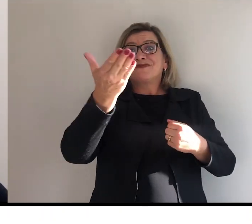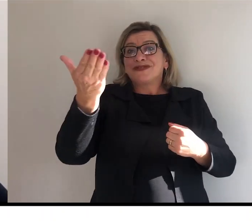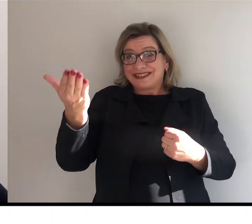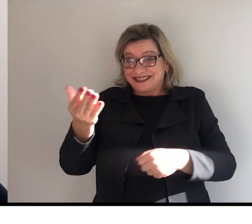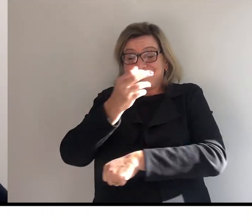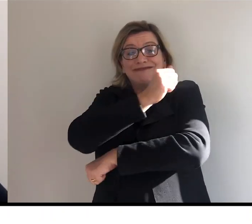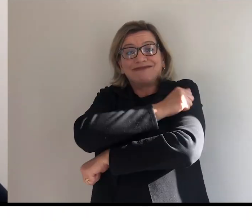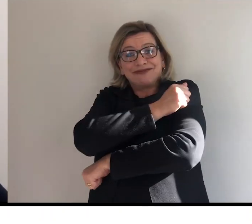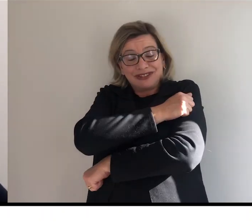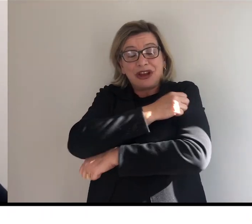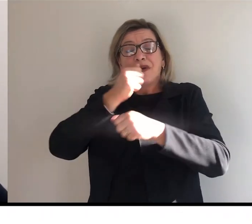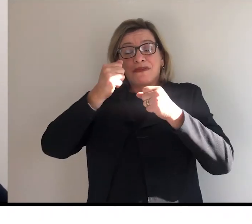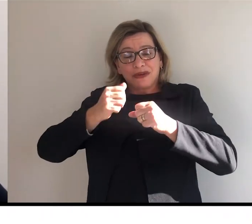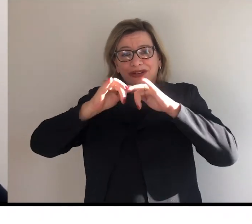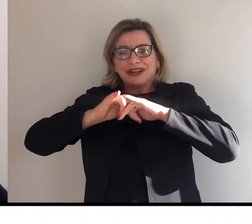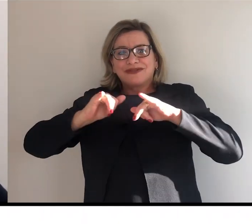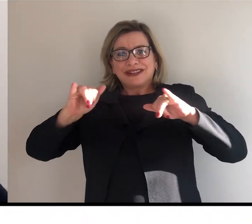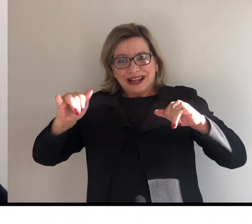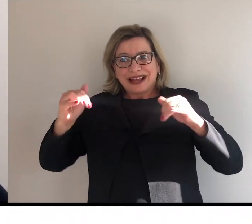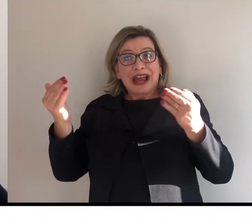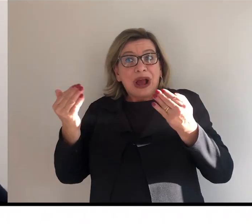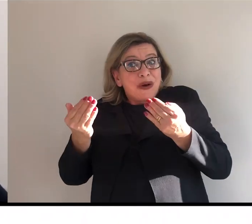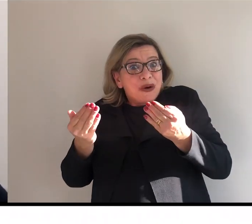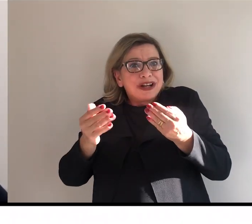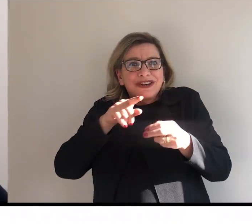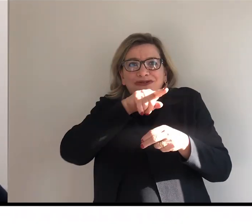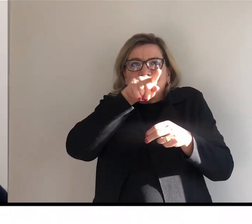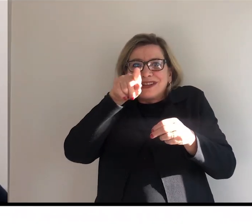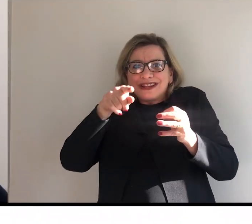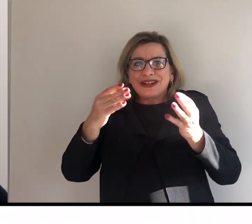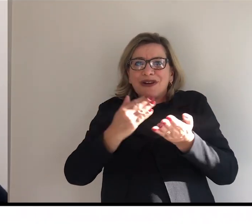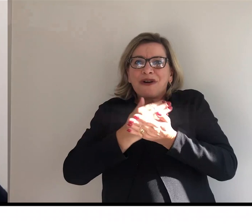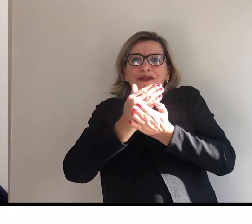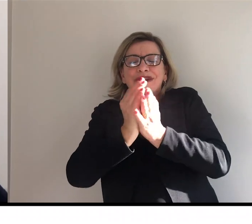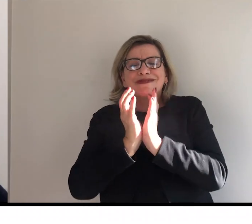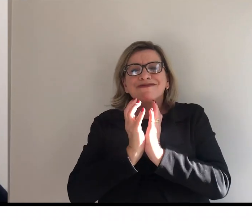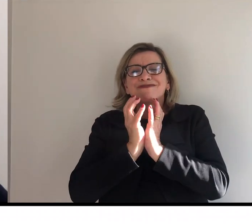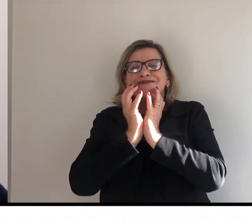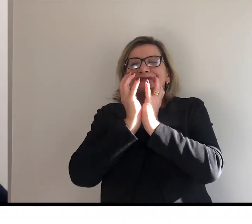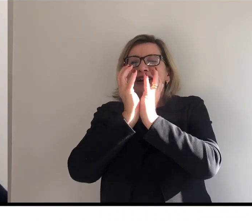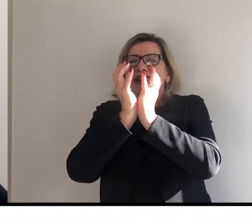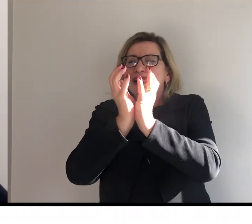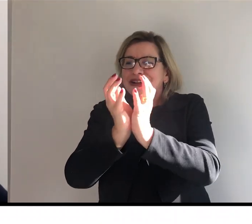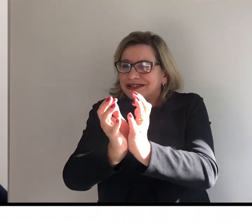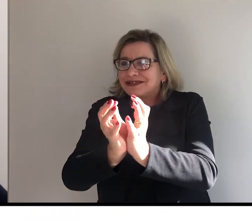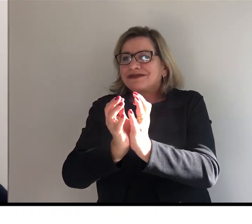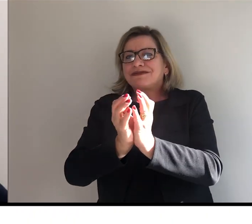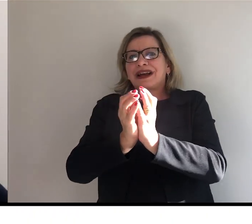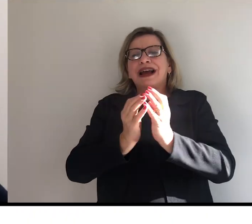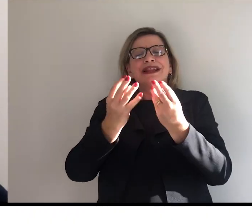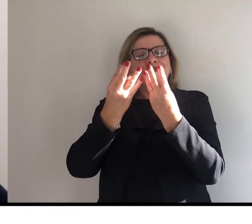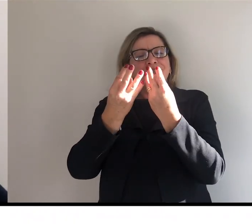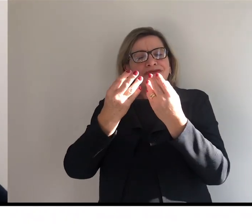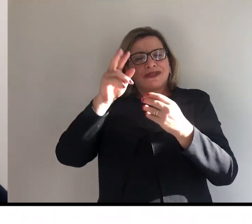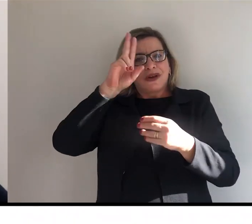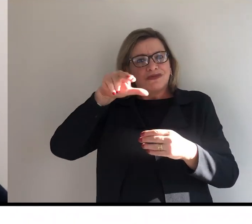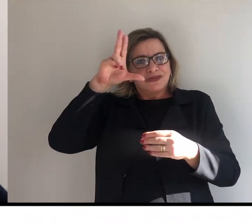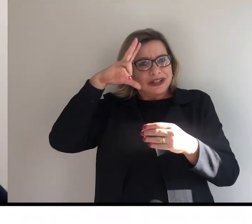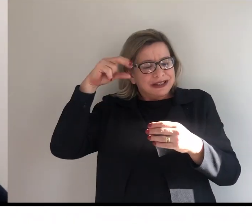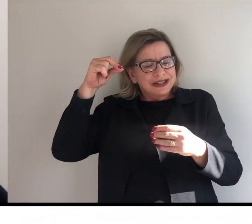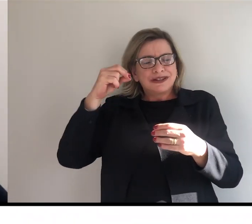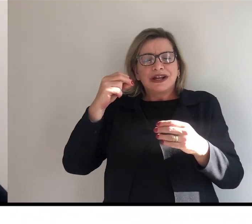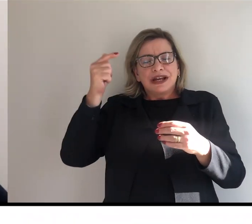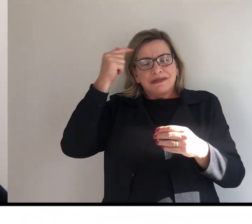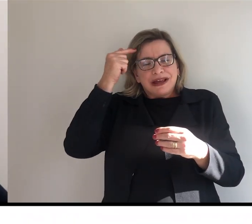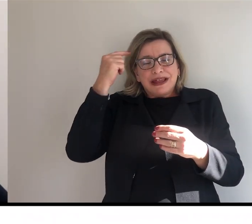eu posso dizer que, a partir desse momento, vocês passam a fazer parte de uma instituição que preza pela qualidade do ensino, seja em